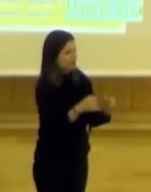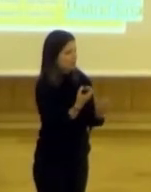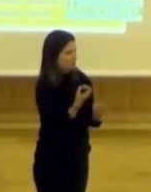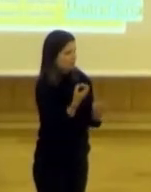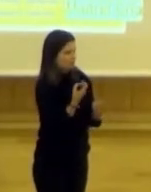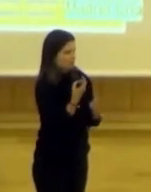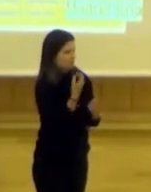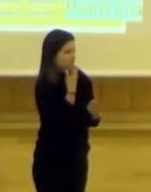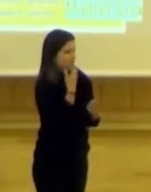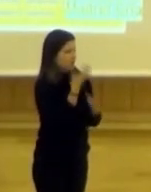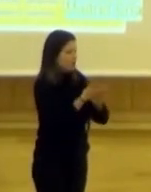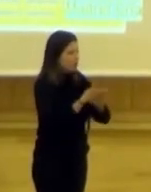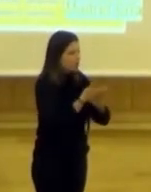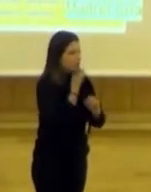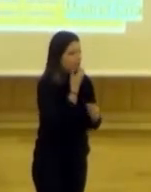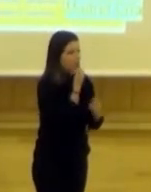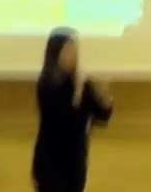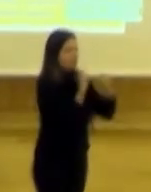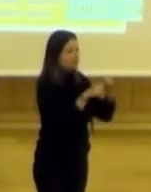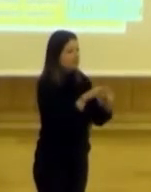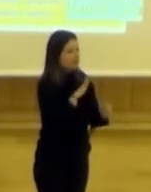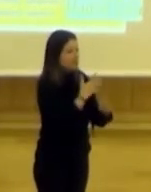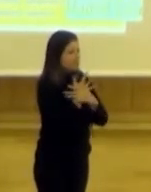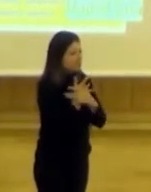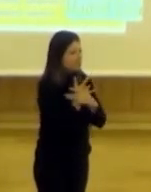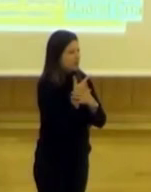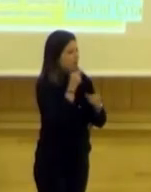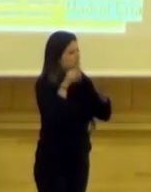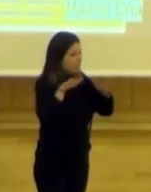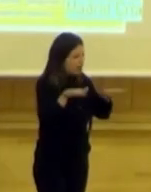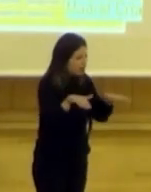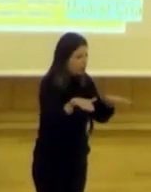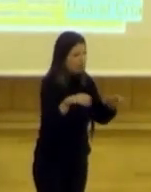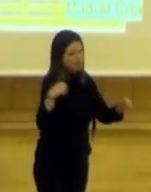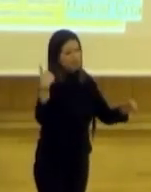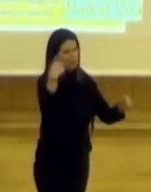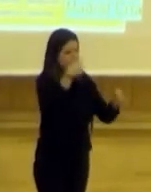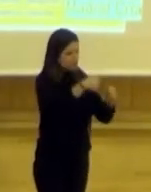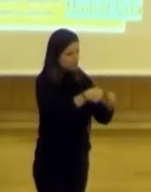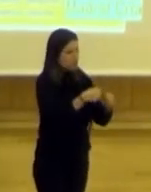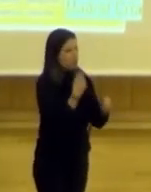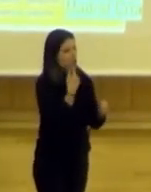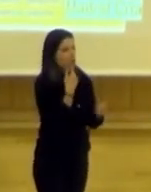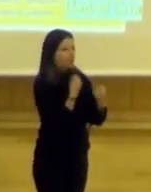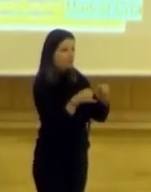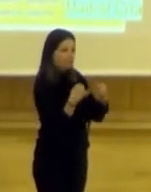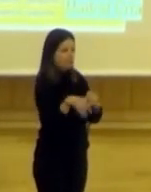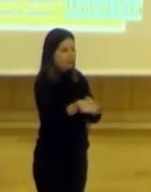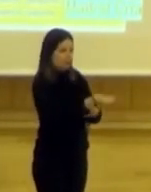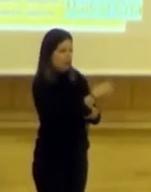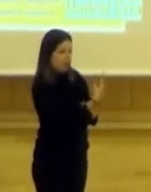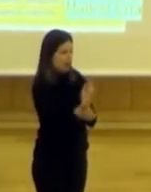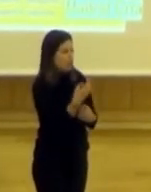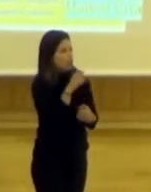intensidad, digamos, no estamos hablando de la fiesta de la Virgen de la Paloma, que eso ya tiene toda una trayectoria, sino pequeños festejos en los distritos y cómo se